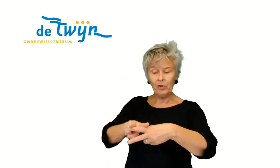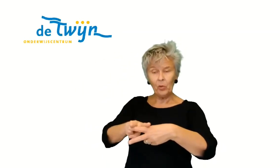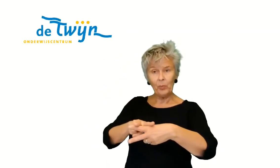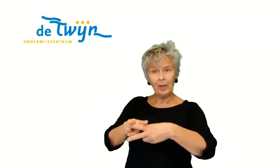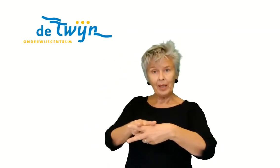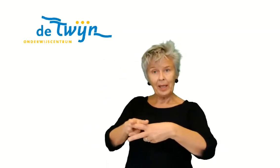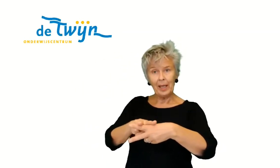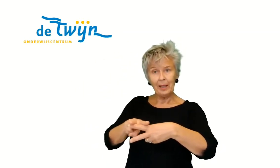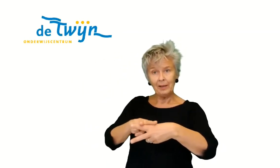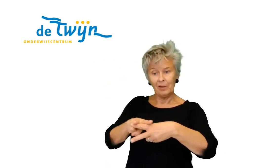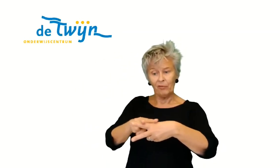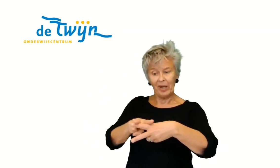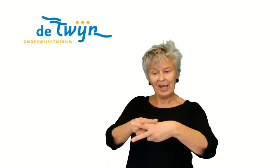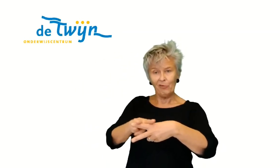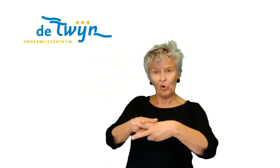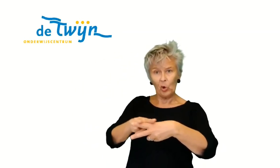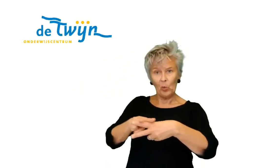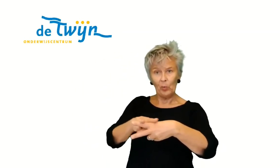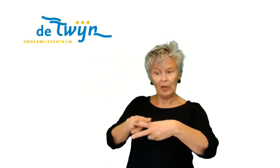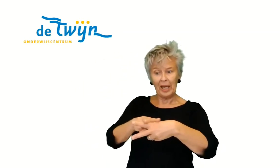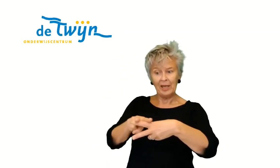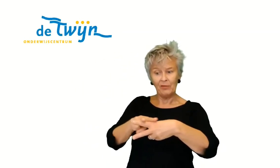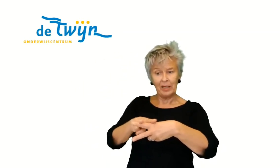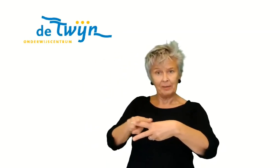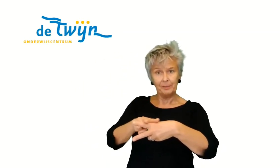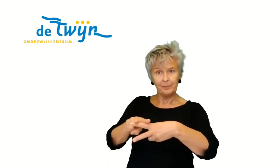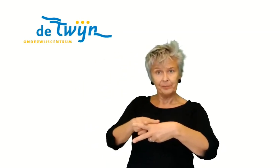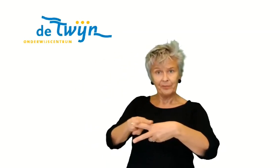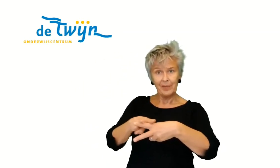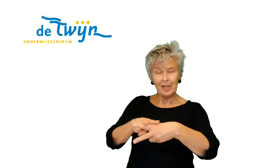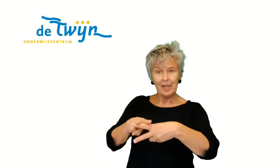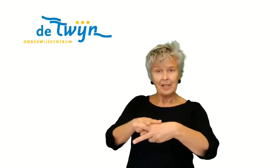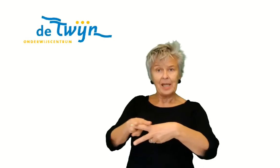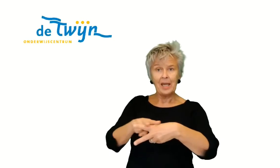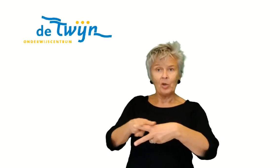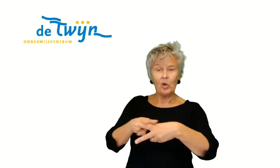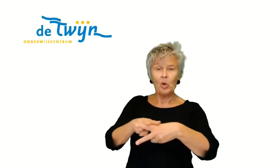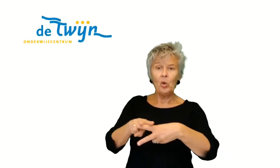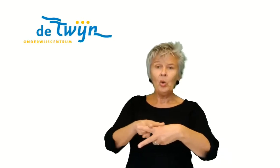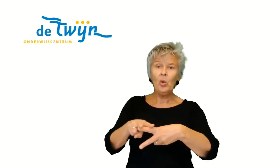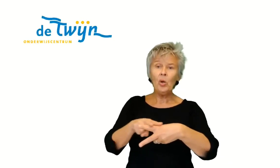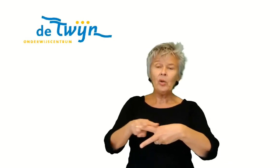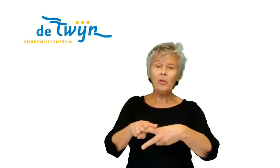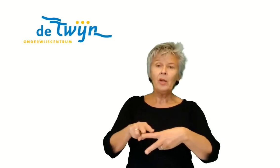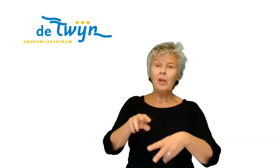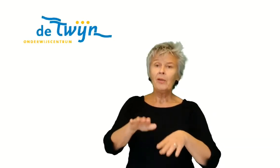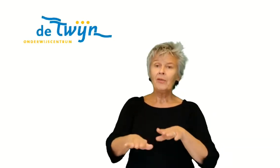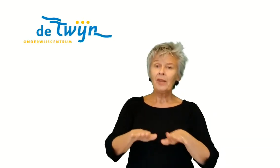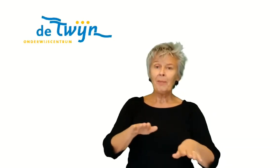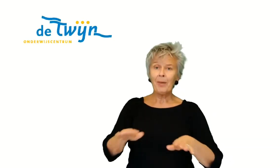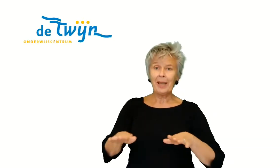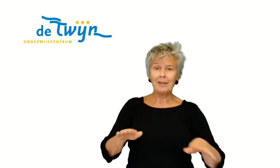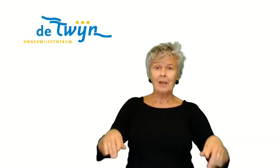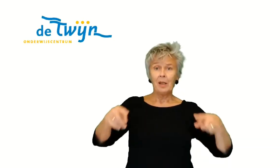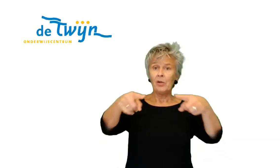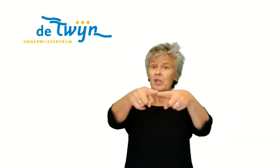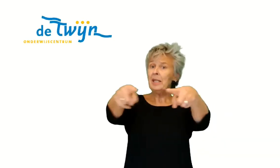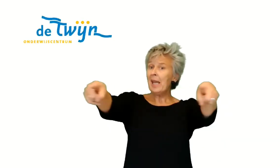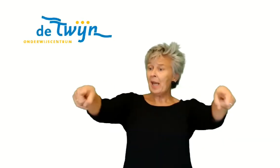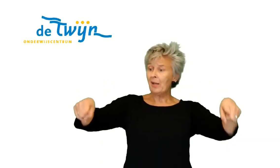erop en die wrijf je op heen en weer. Zijn een kleurentapijt. Nou is dit eigenlijk